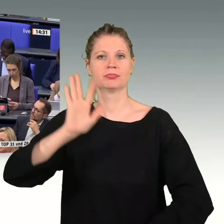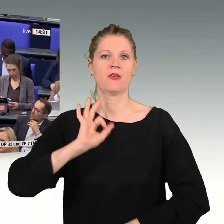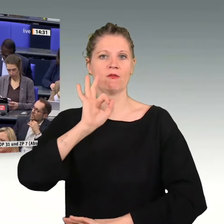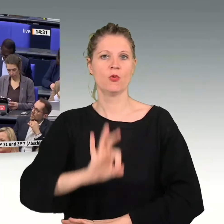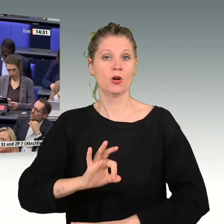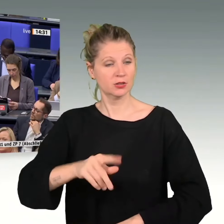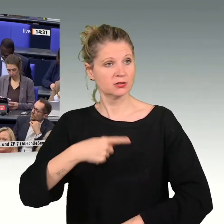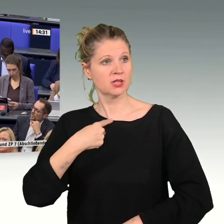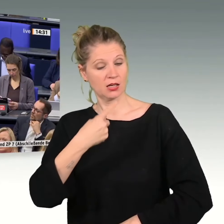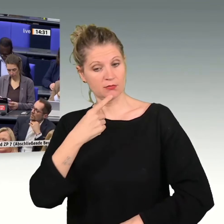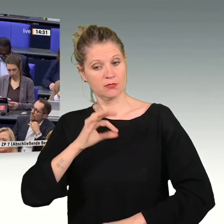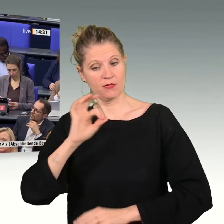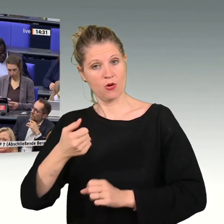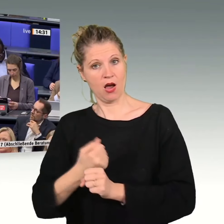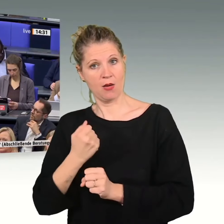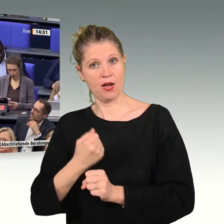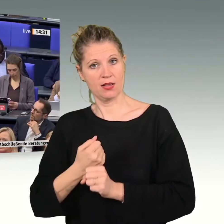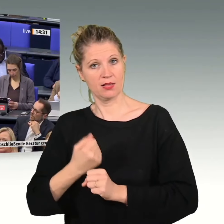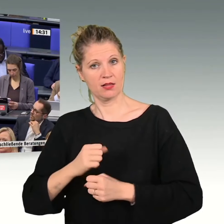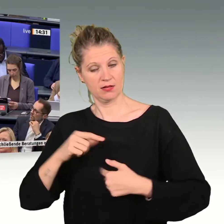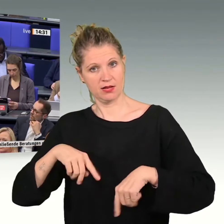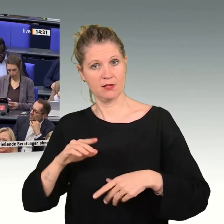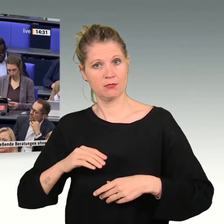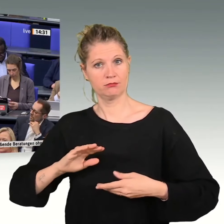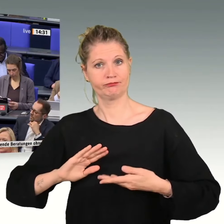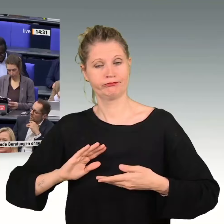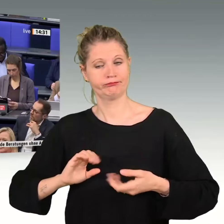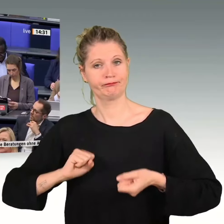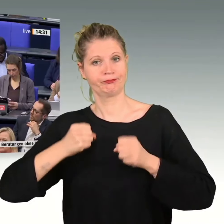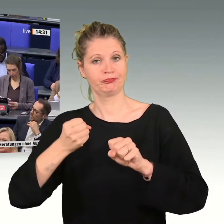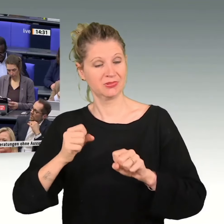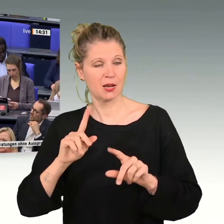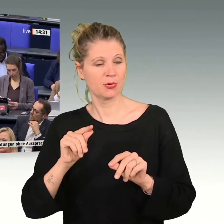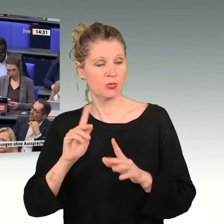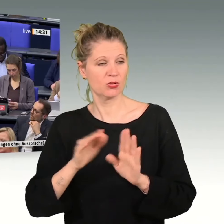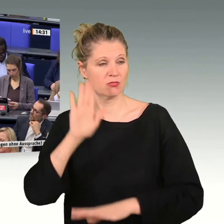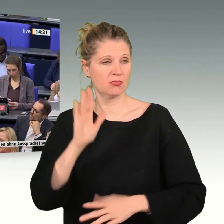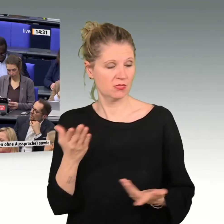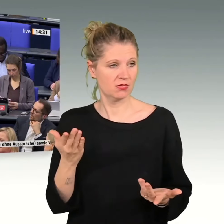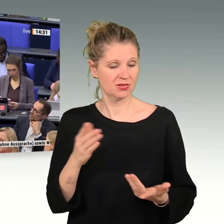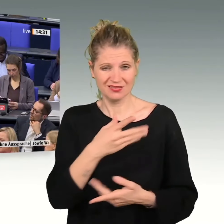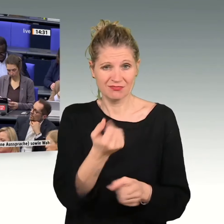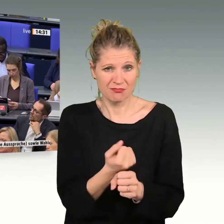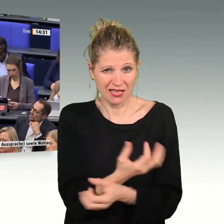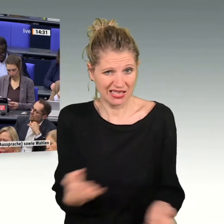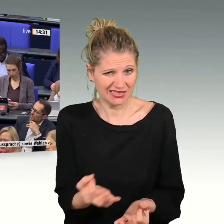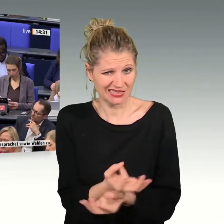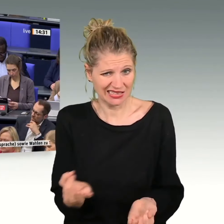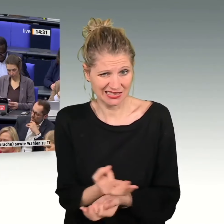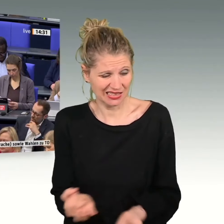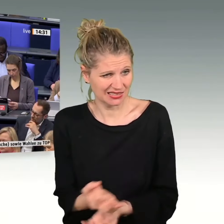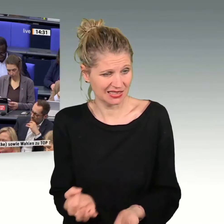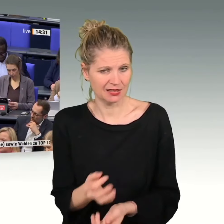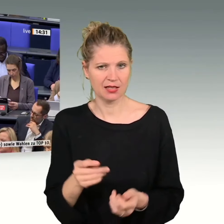man für sich in Anspruch nimmt, für die arbeitende Bevölkerung zu wirken. Und das tun Sie nicht. Sie haben mir zum Schluss vorgeworfen,